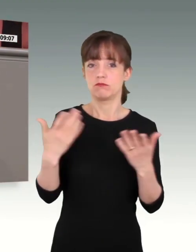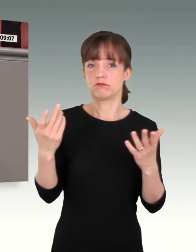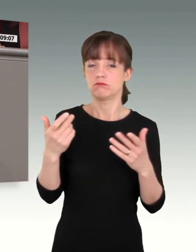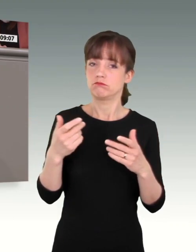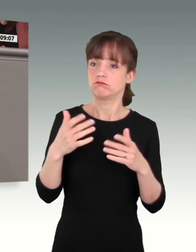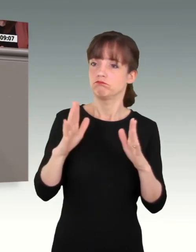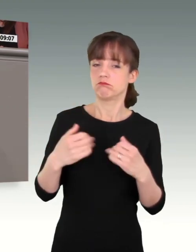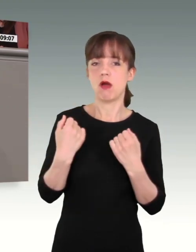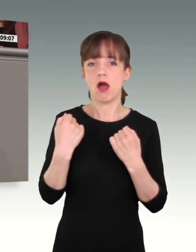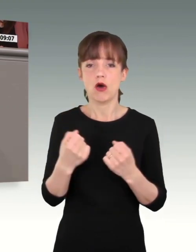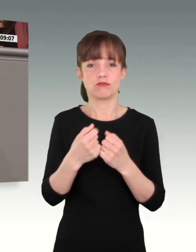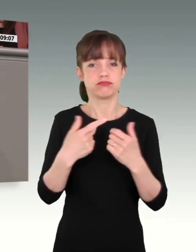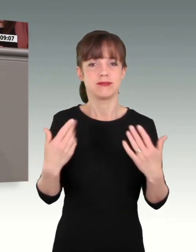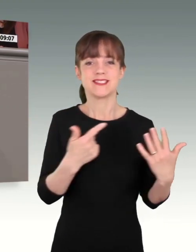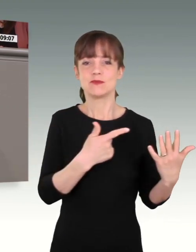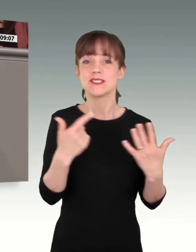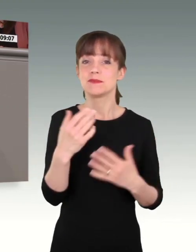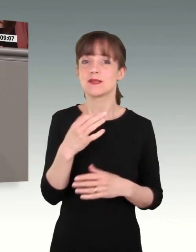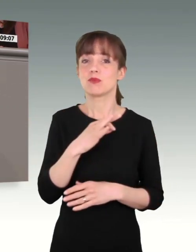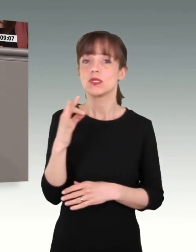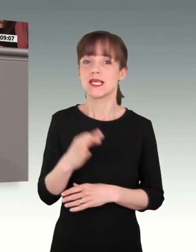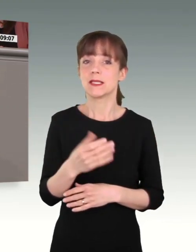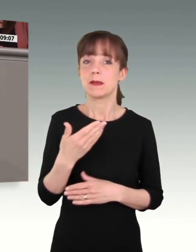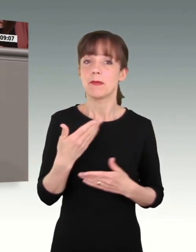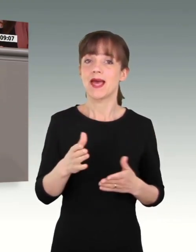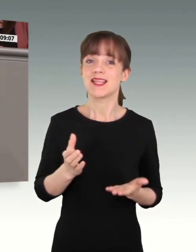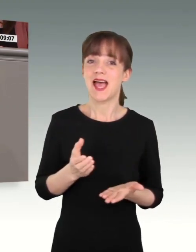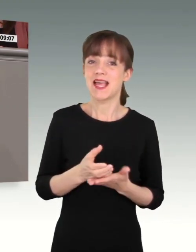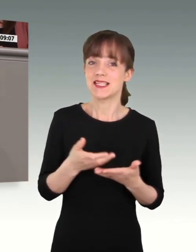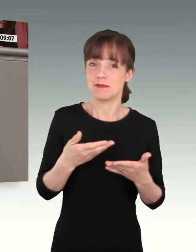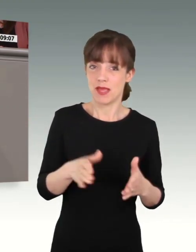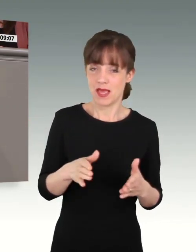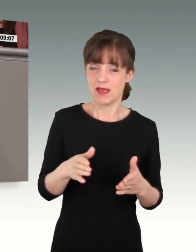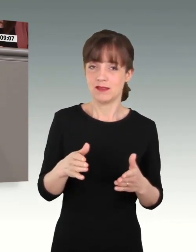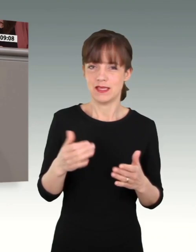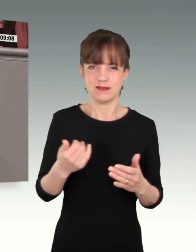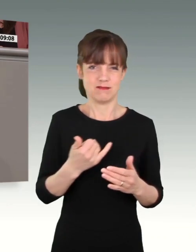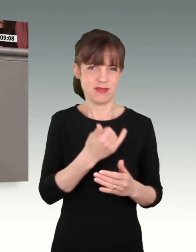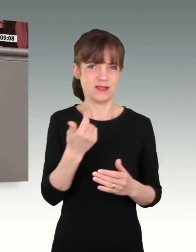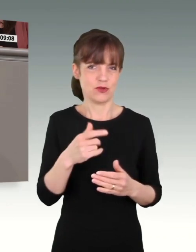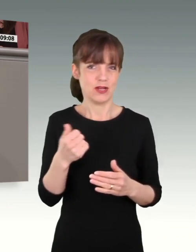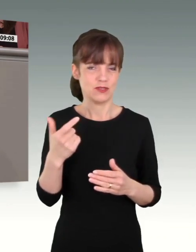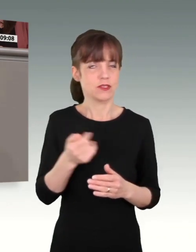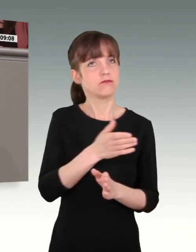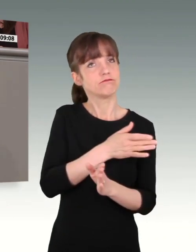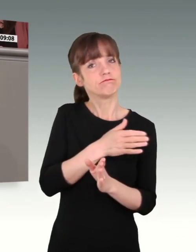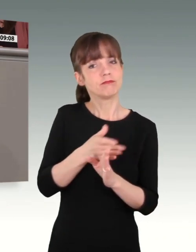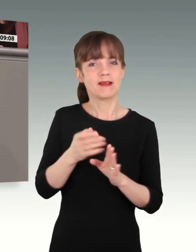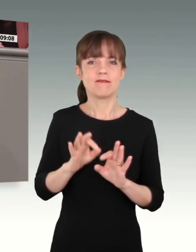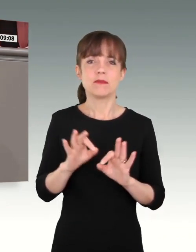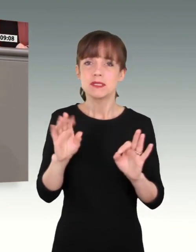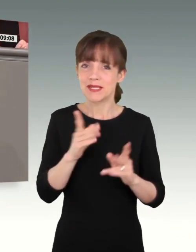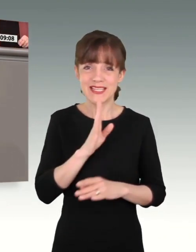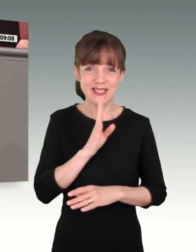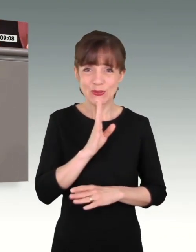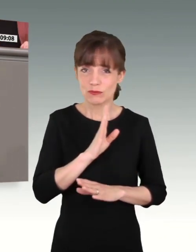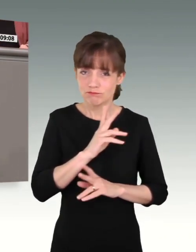einsatzbereit ist im Jahr 2021, dann ist das zwar eine kleine Verbesserung über die Jahre, aber das reicht noch lange nicht aus und